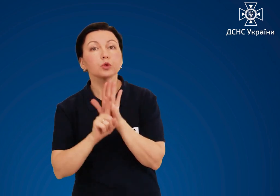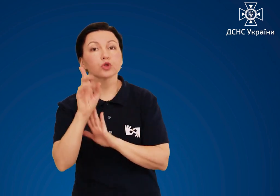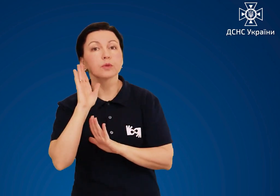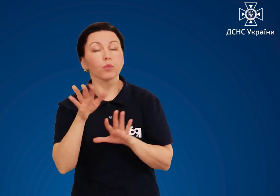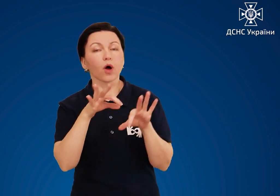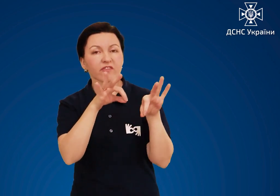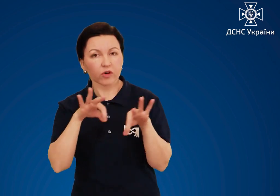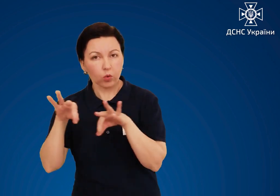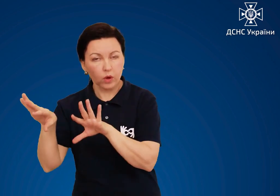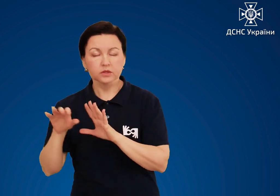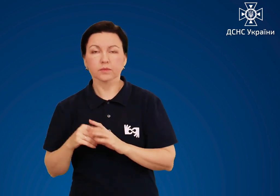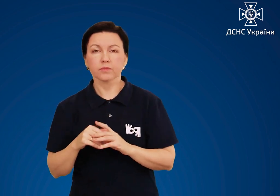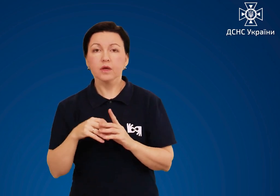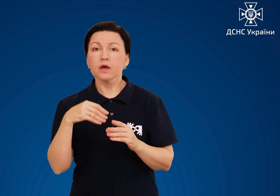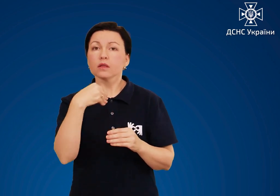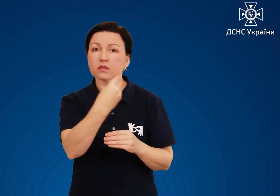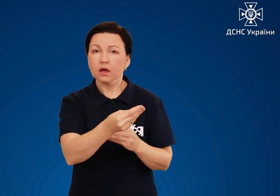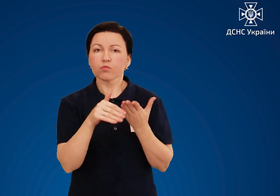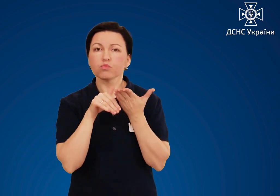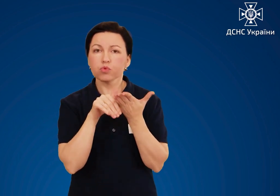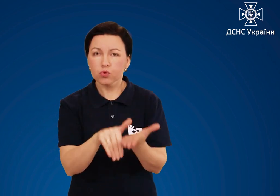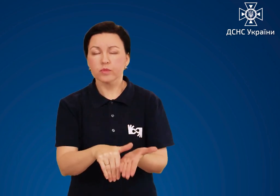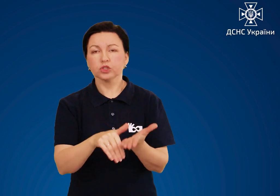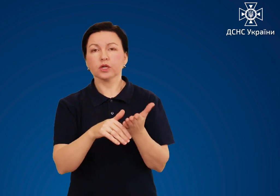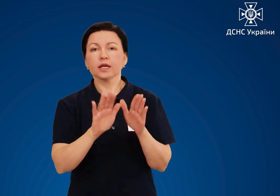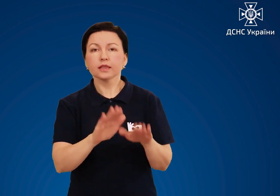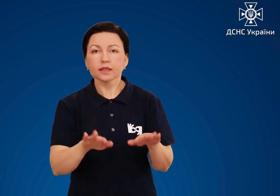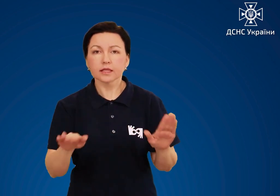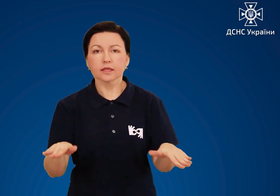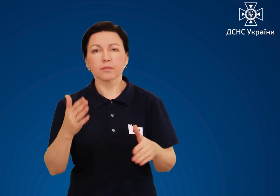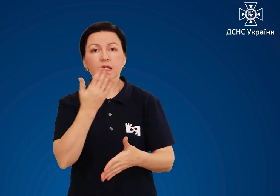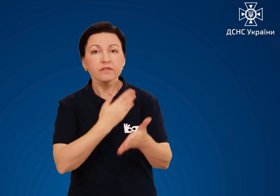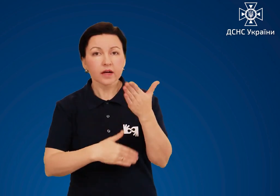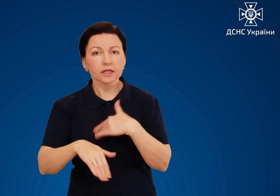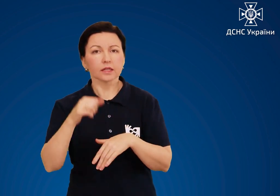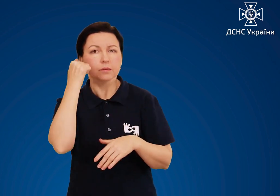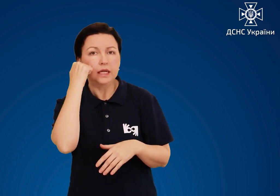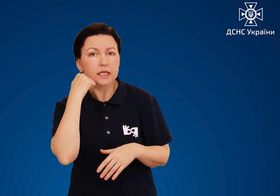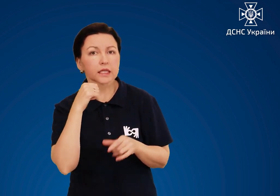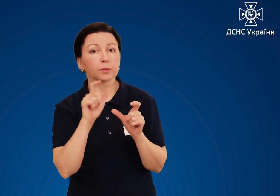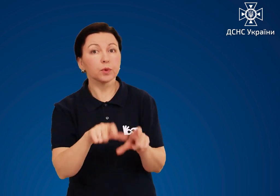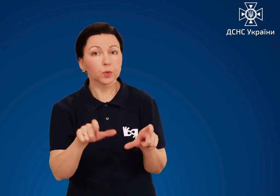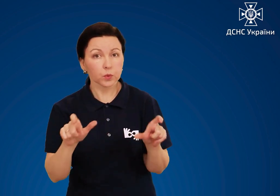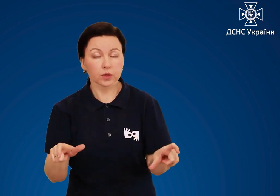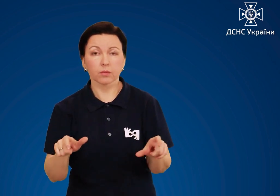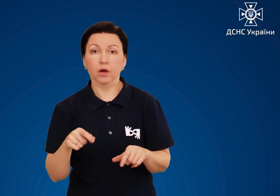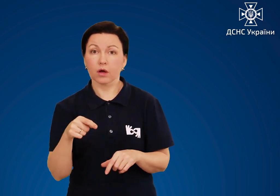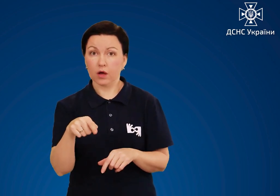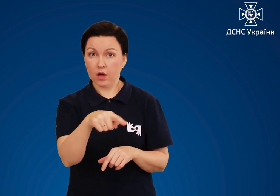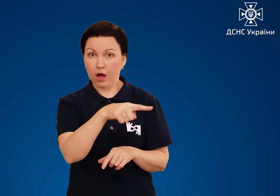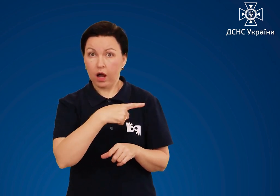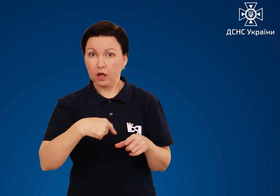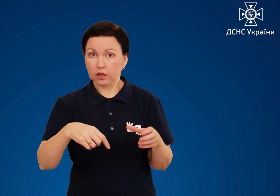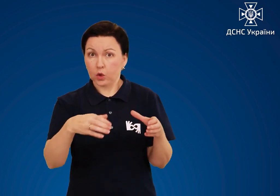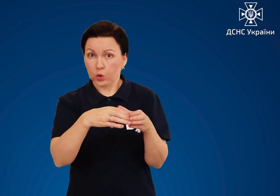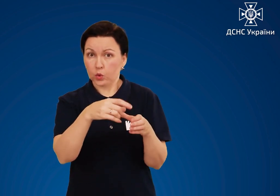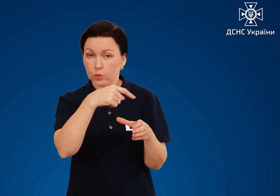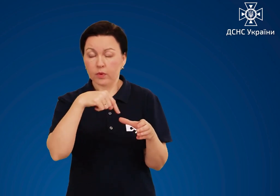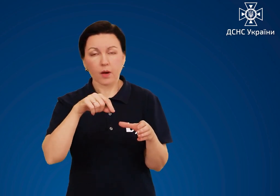Надайте допомогу дітям, інвалідам та літнім людям Вони підлягають евакуації